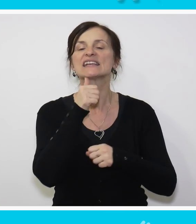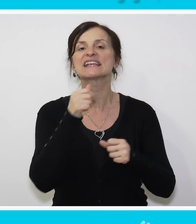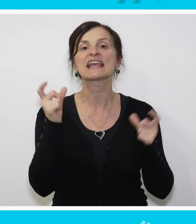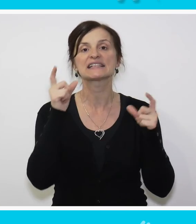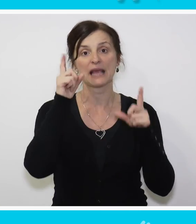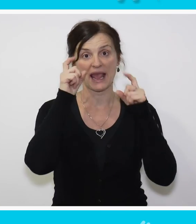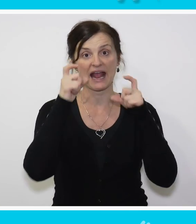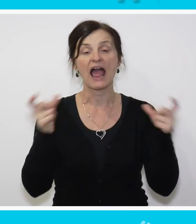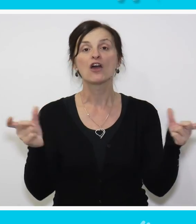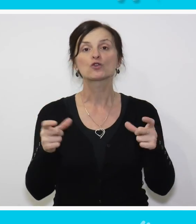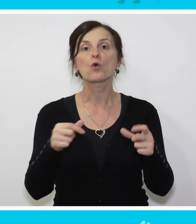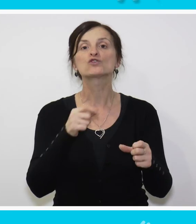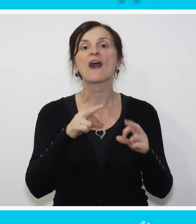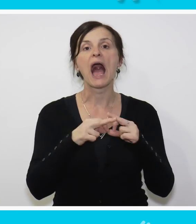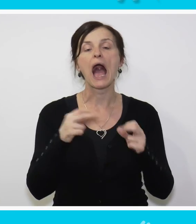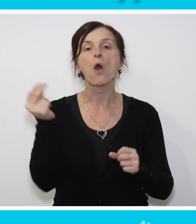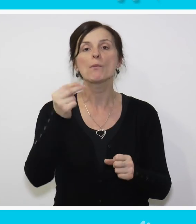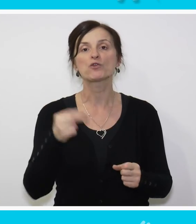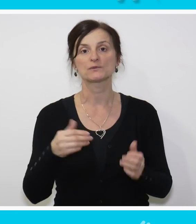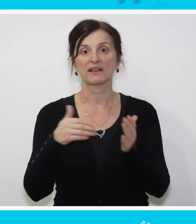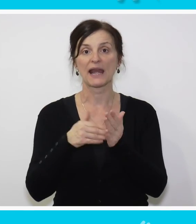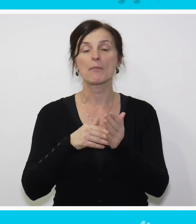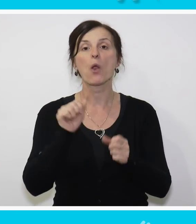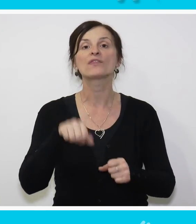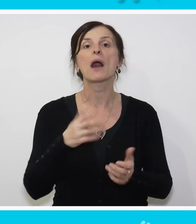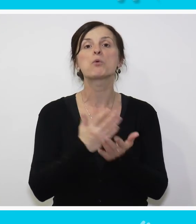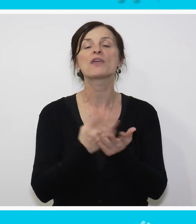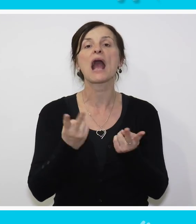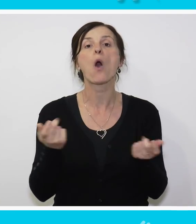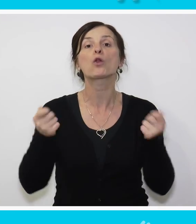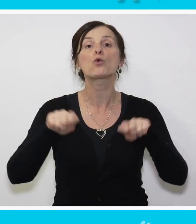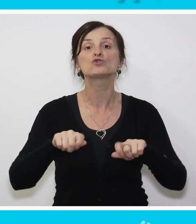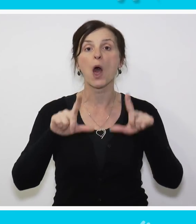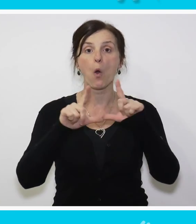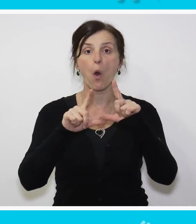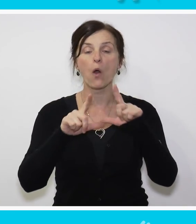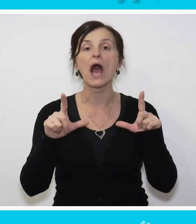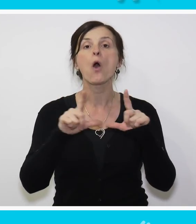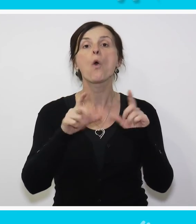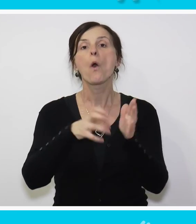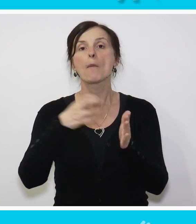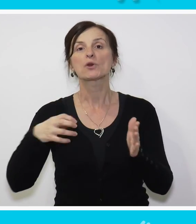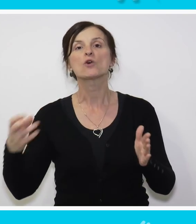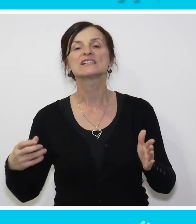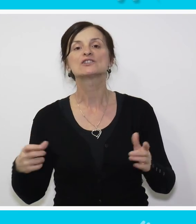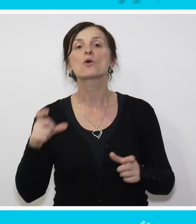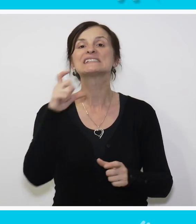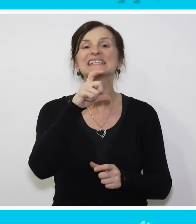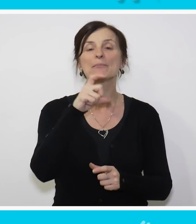slika društva, a umetnost bi trebalo da odigra ključnu ulogu u procesu